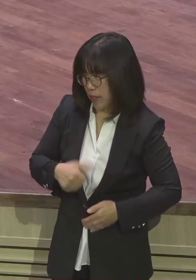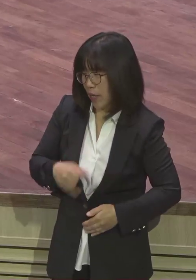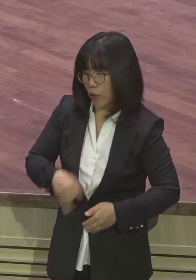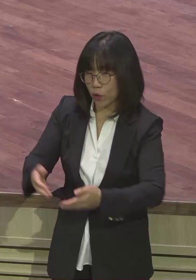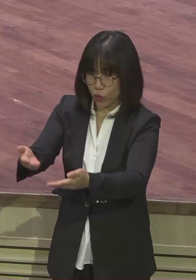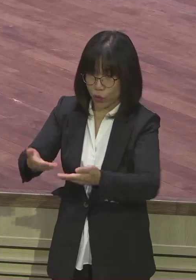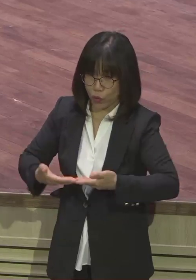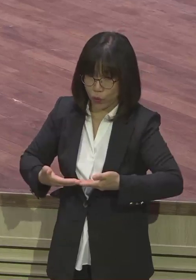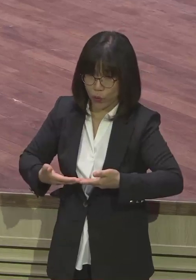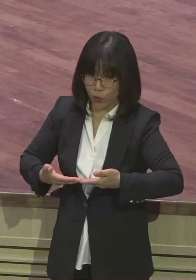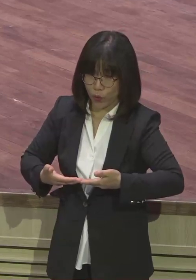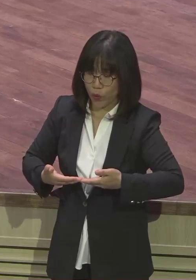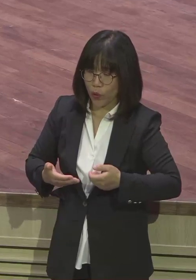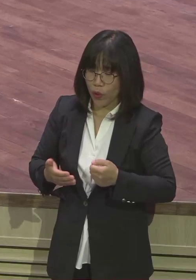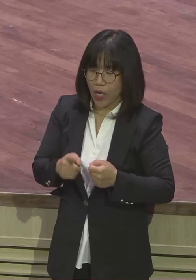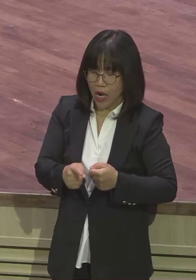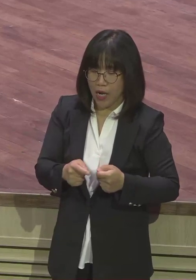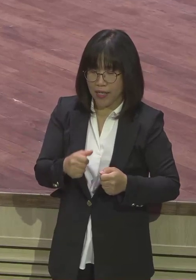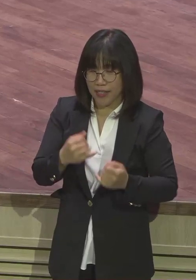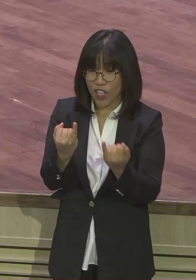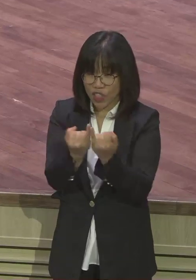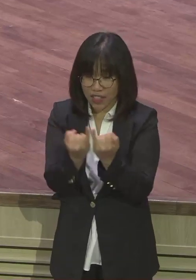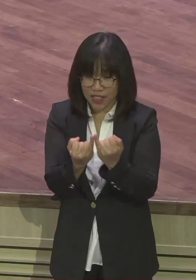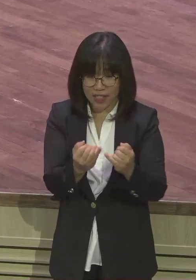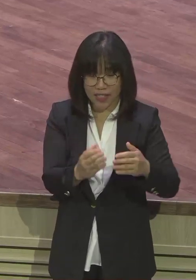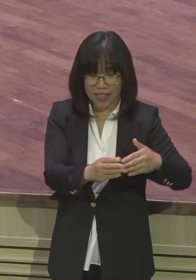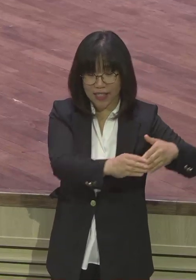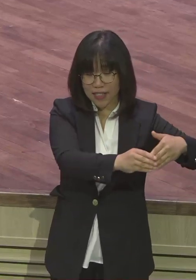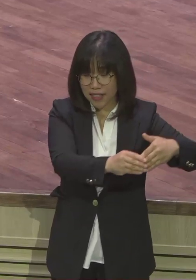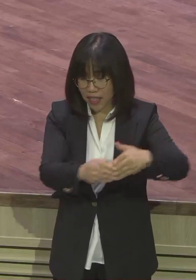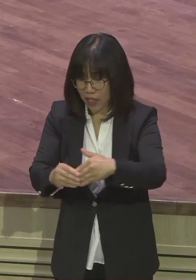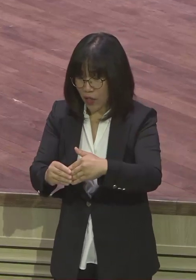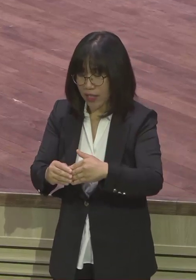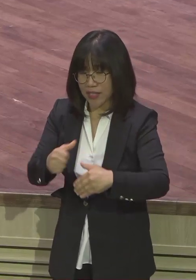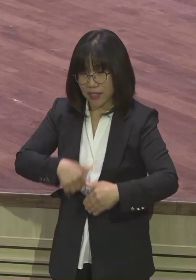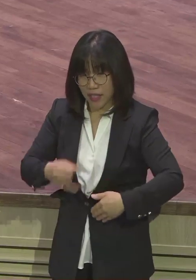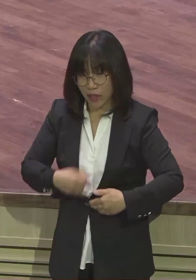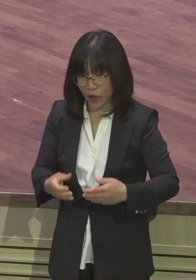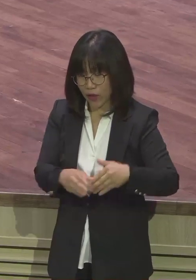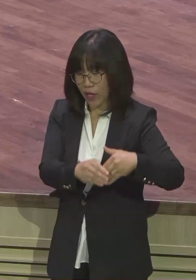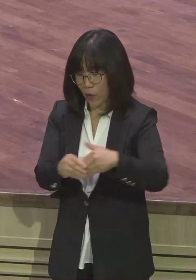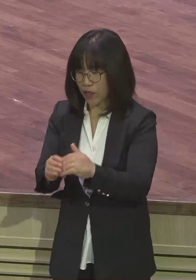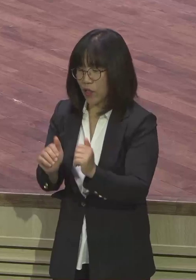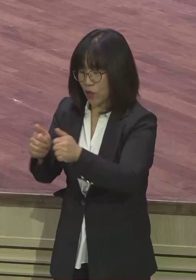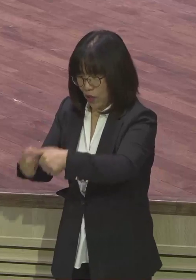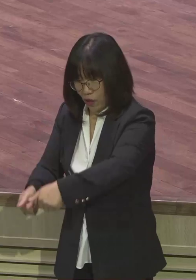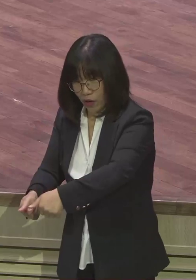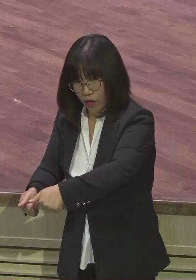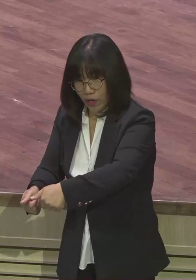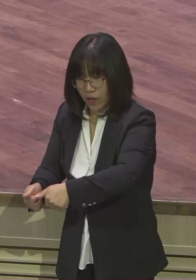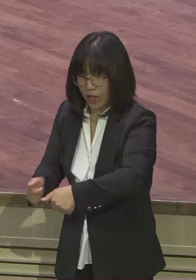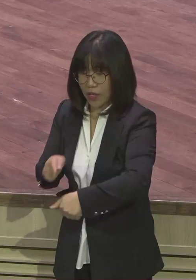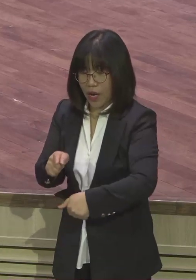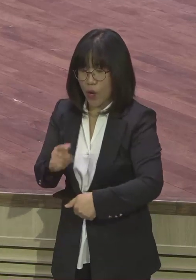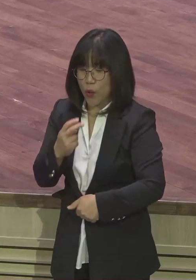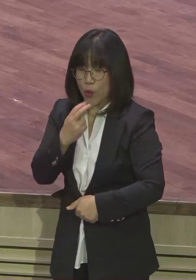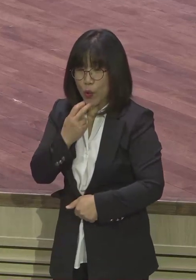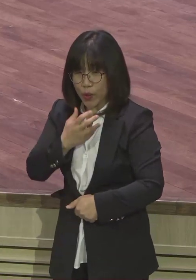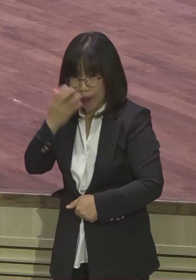요정들이 그의 자식들과 더불어 나와 절하고. 레아도 그의 자식들과 더불어 나와 절하고. 그 후에 요셉이 라헬과